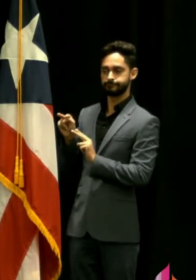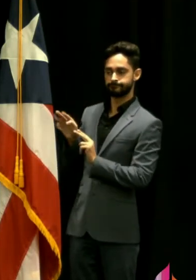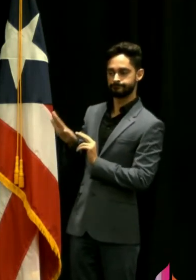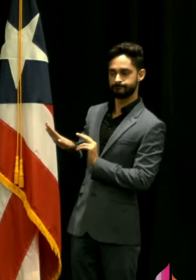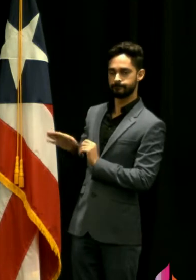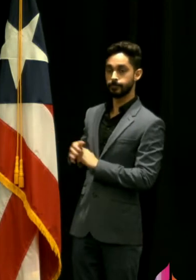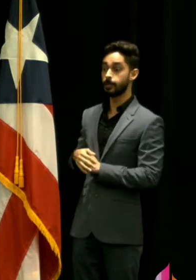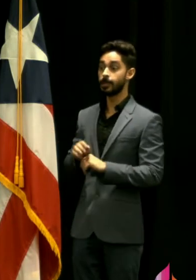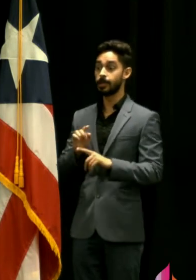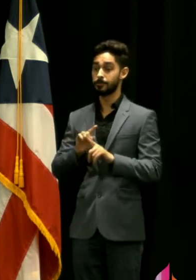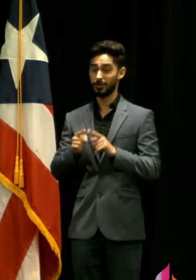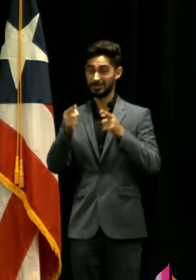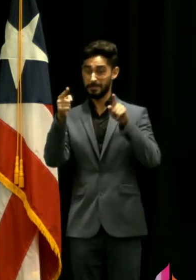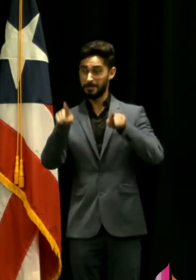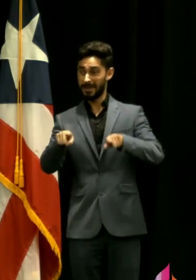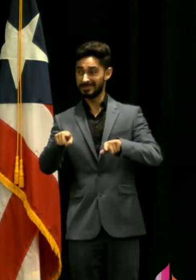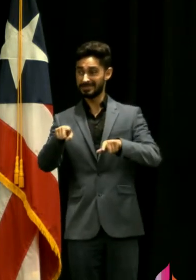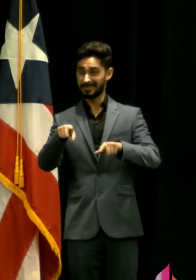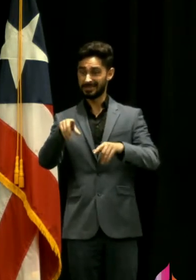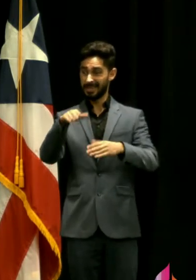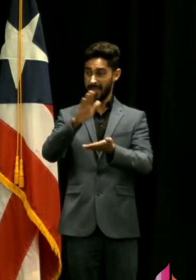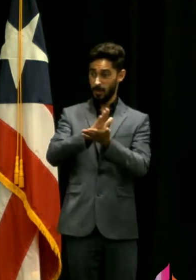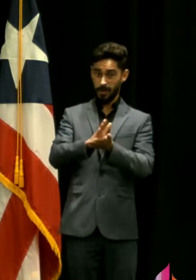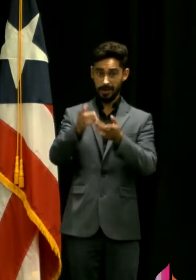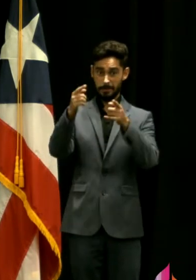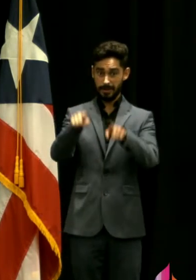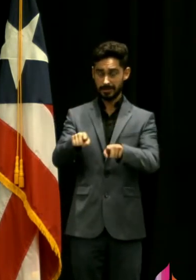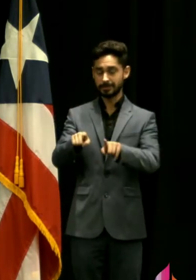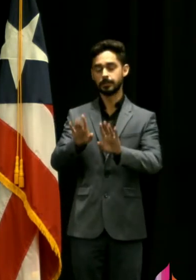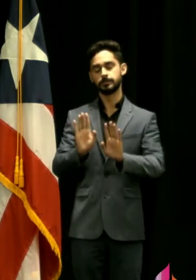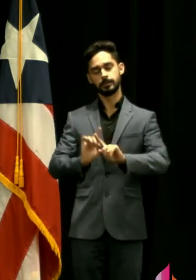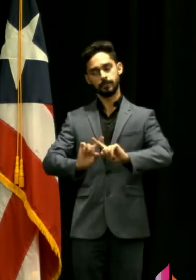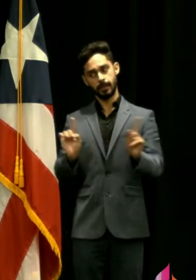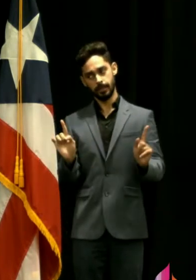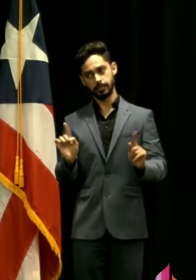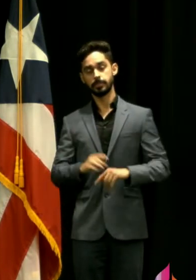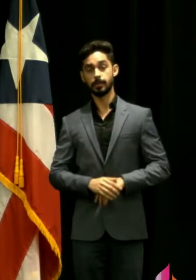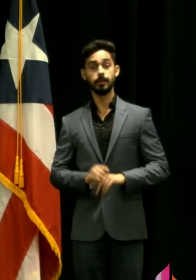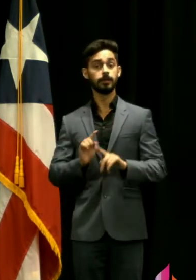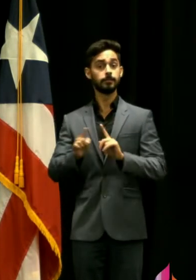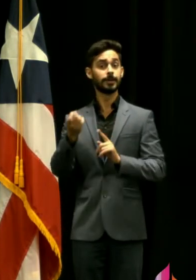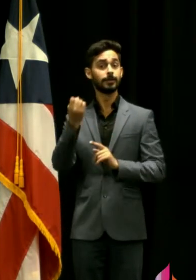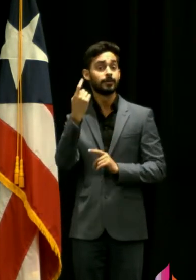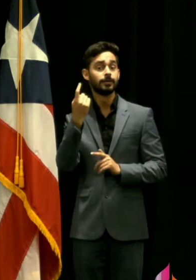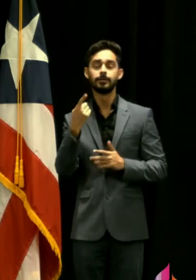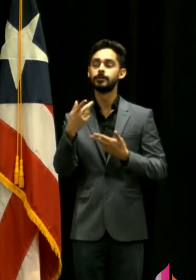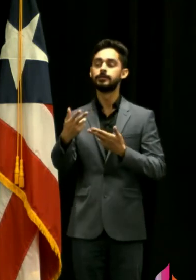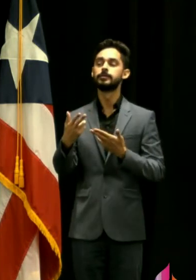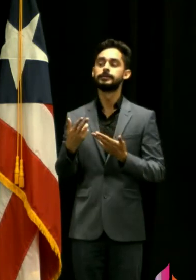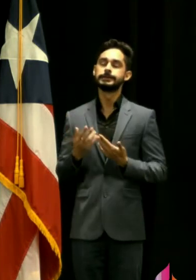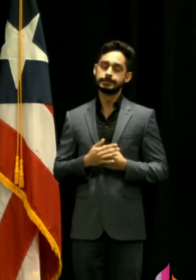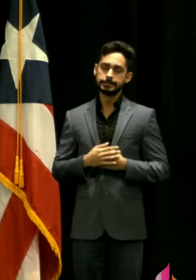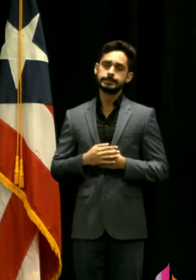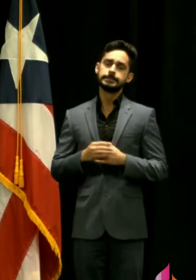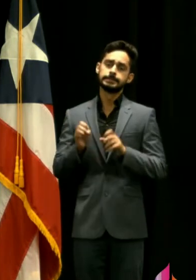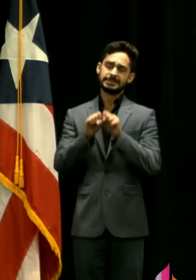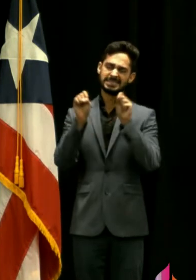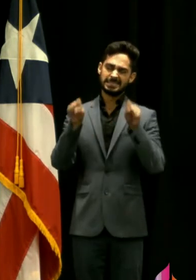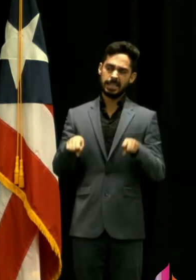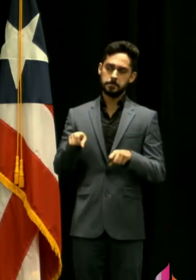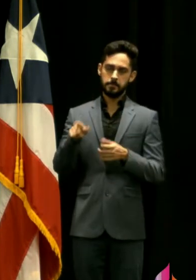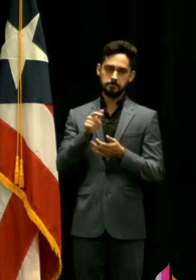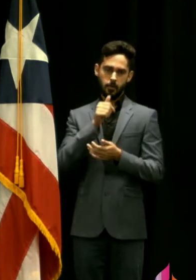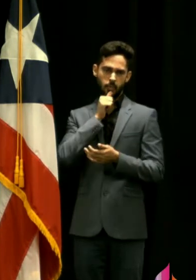transmisión se da en la propia escuela así que yo lo que he visto por regla general es que el sistema privado que abrió